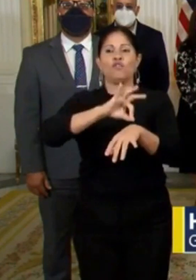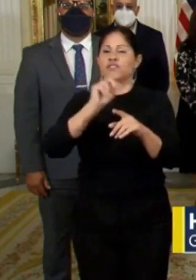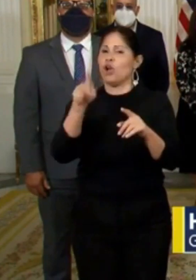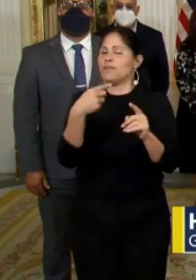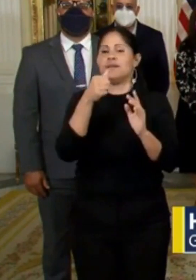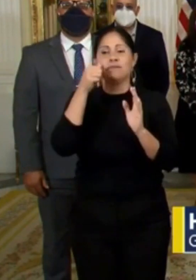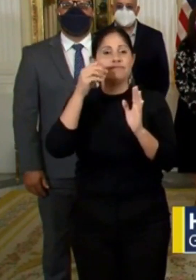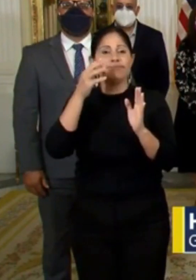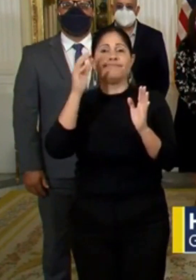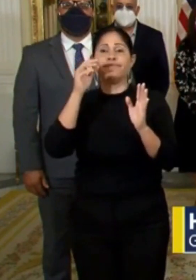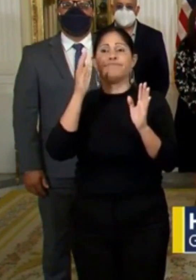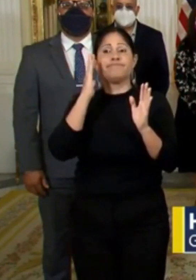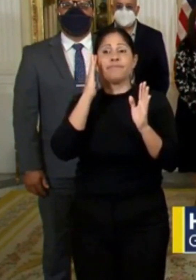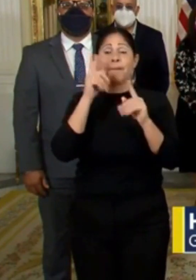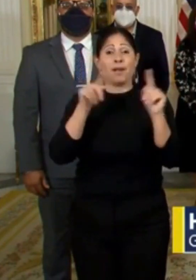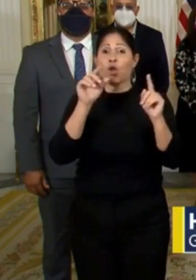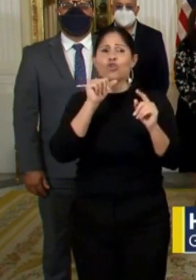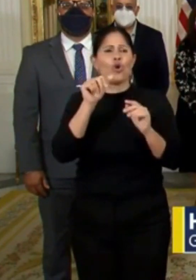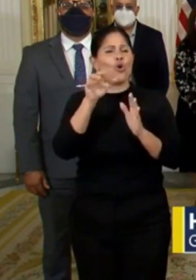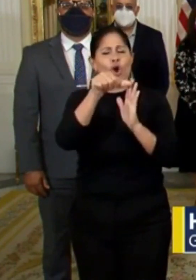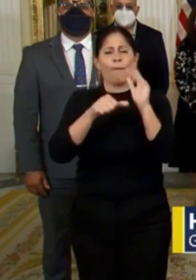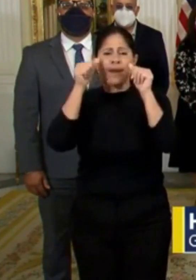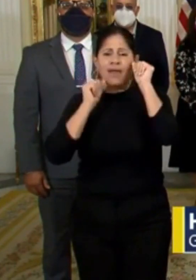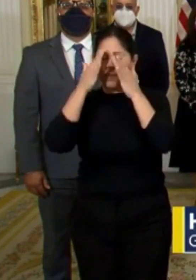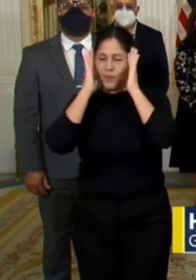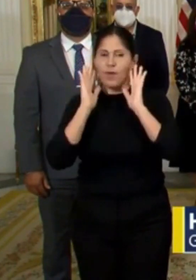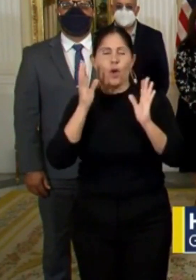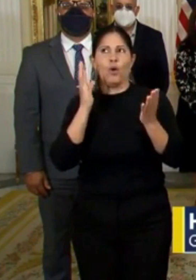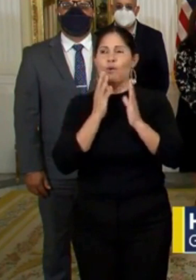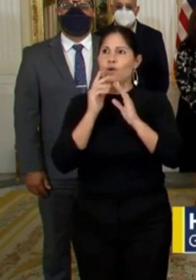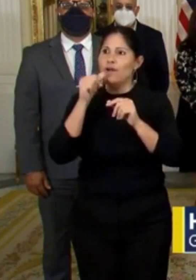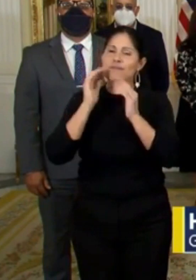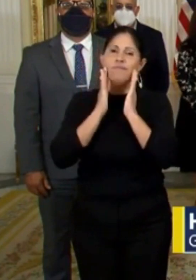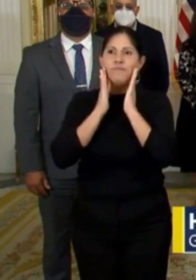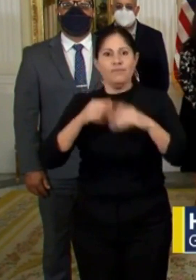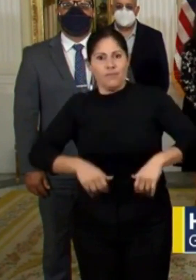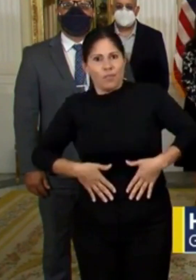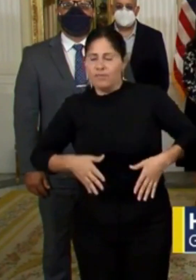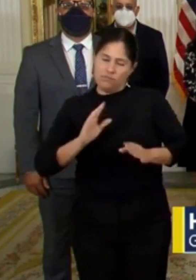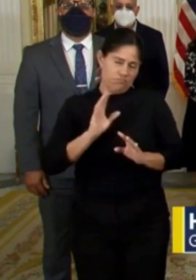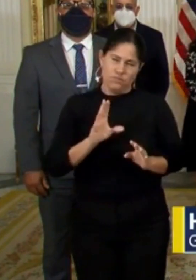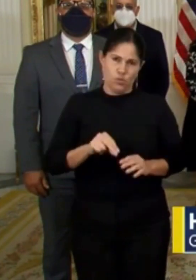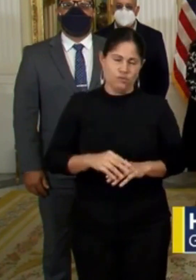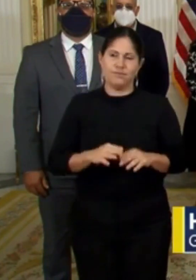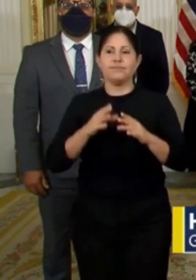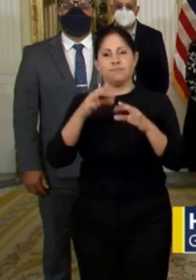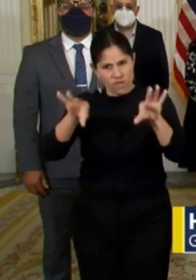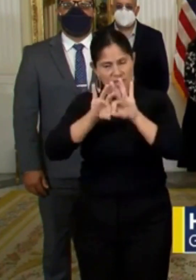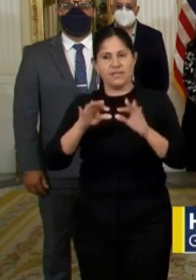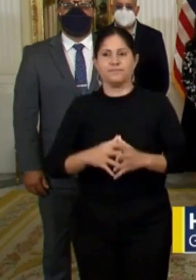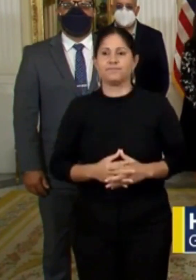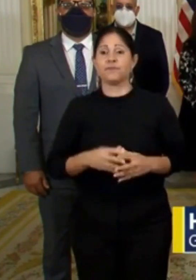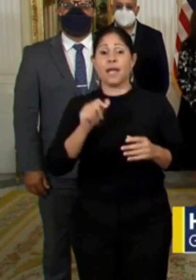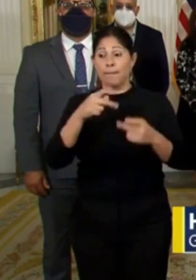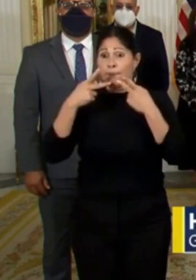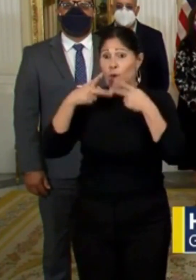Sobre el trabajo en el sector público, las agencias continuarán ejerciendo sus funciones y brindando los servicios dentro